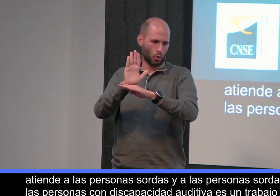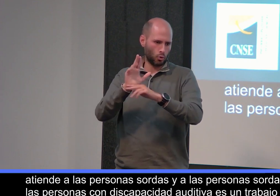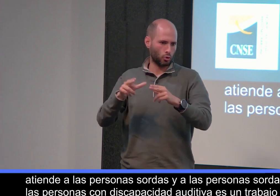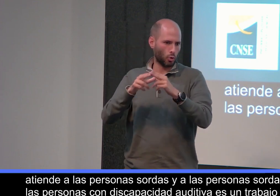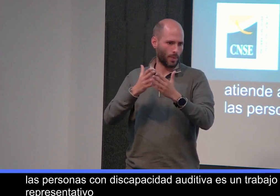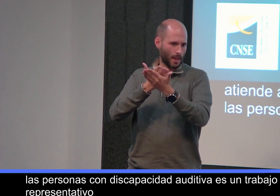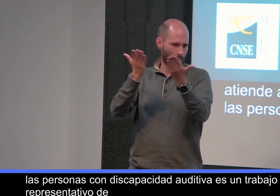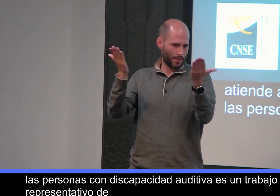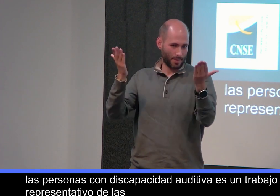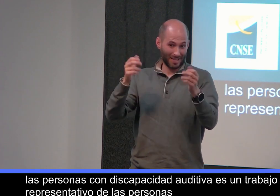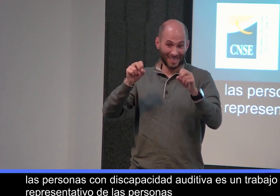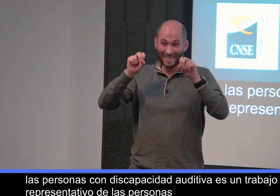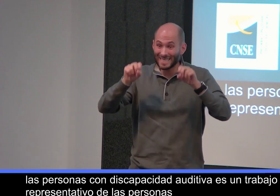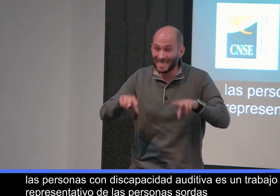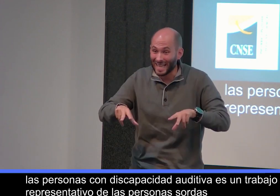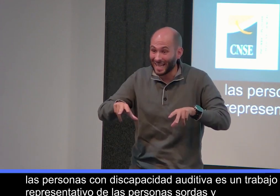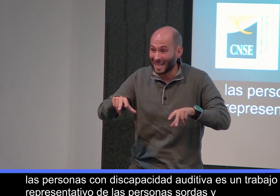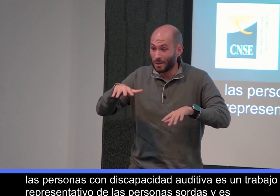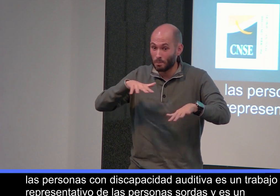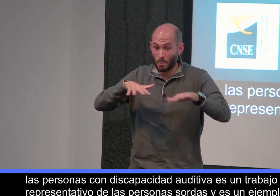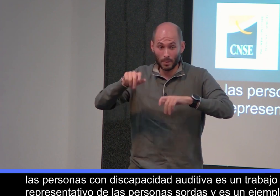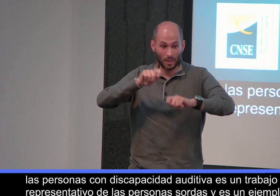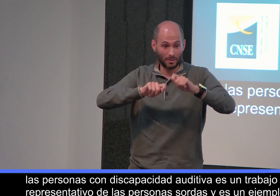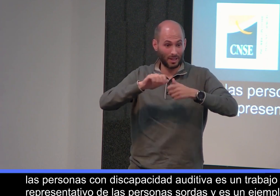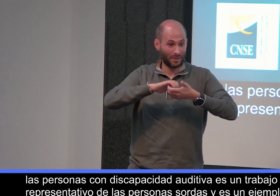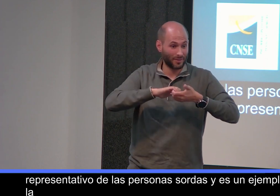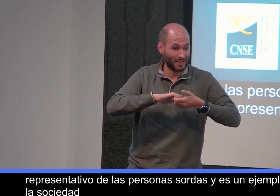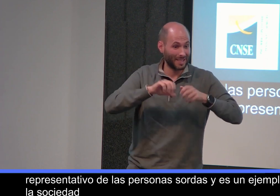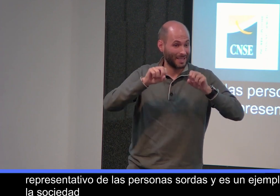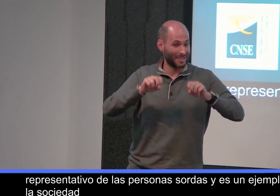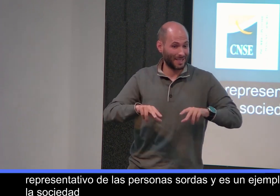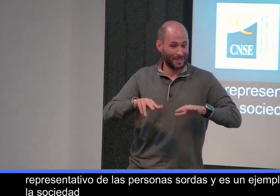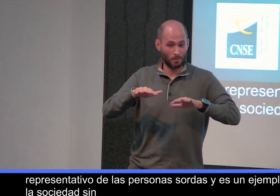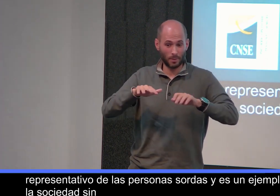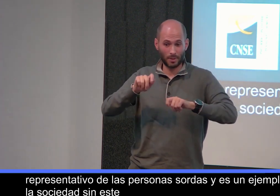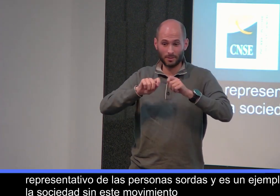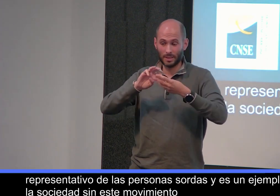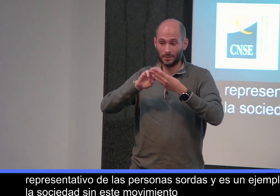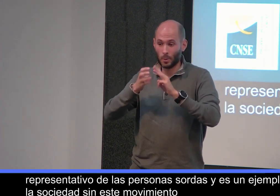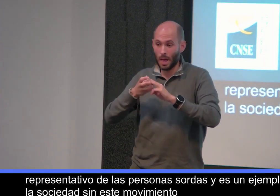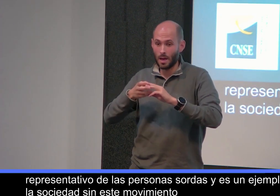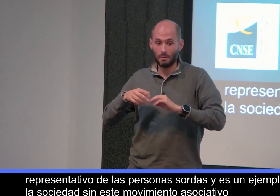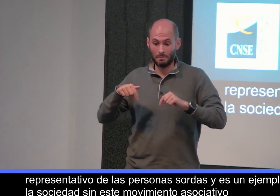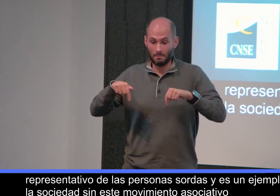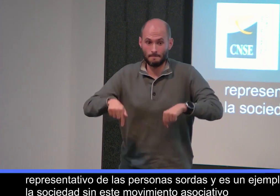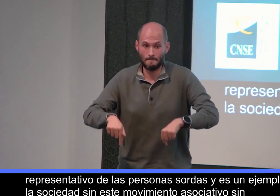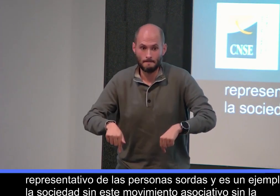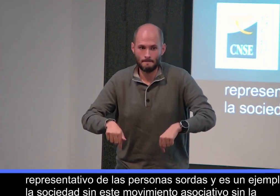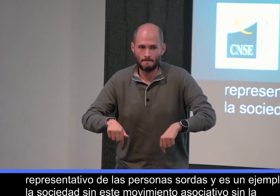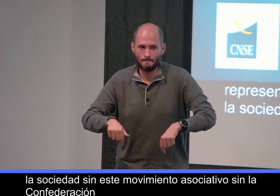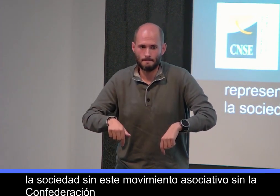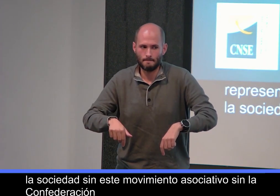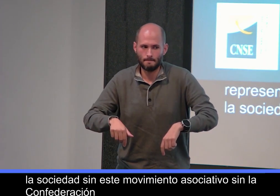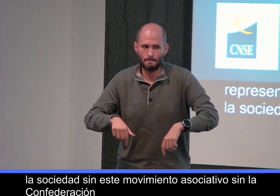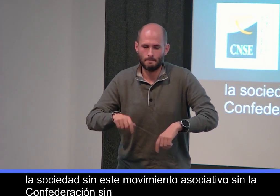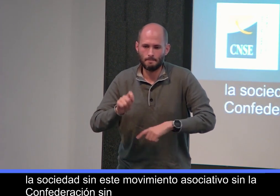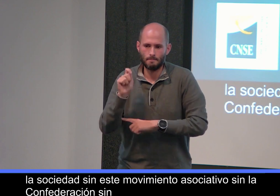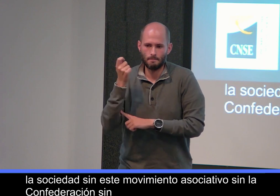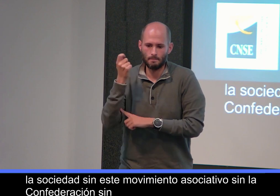las personas sordas y es un ejemplo para la sociedad. Sin este movimiento asociativo, sin la Confederación, sin Euskal Gorrak, sería